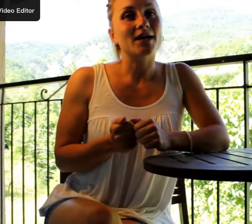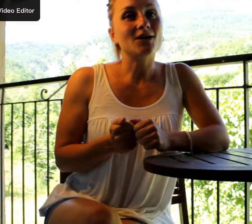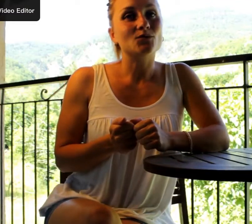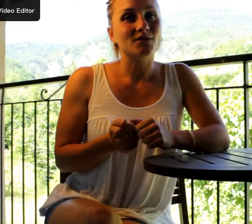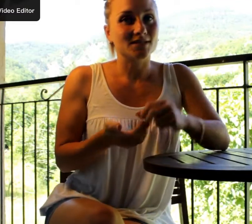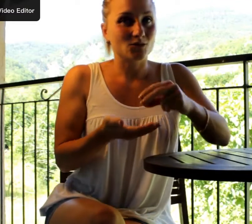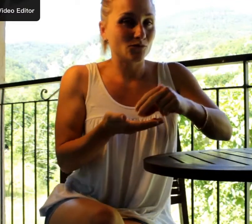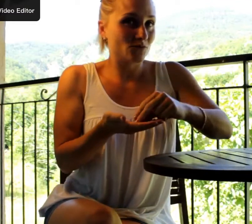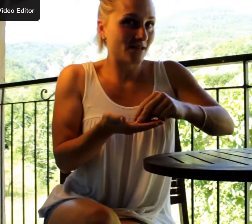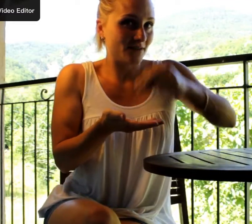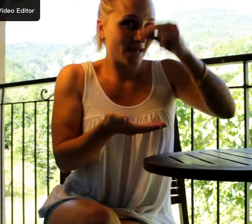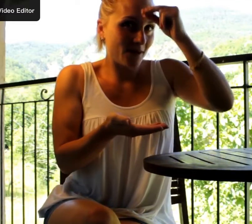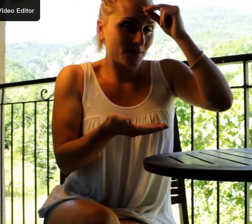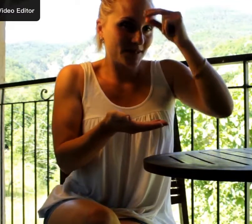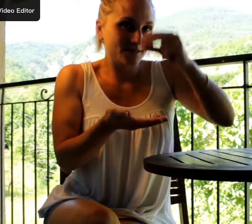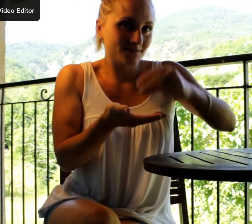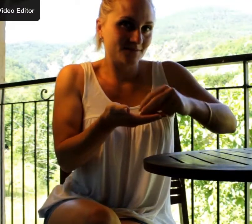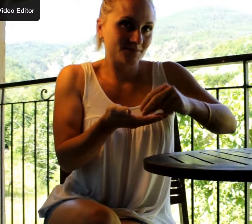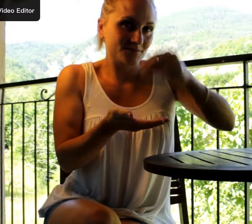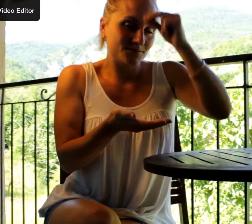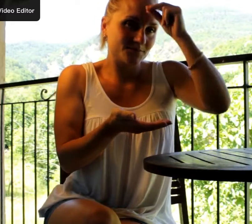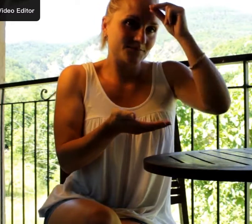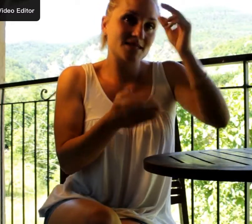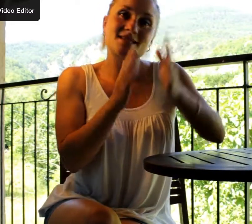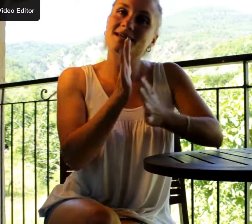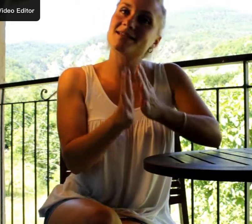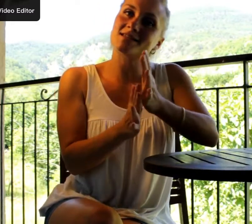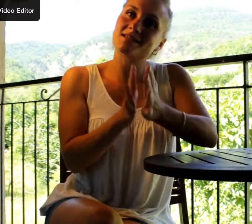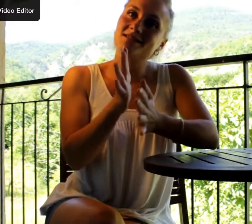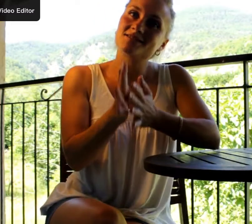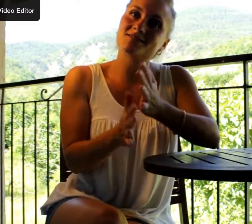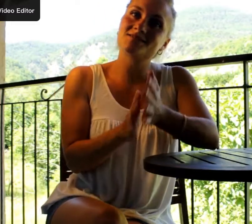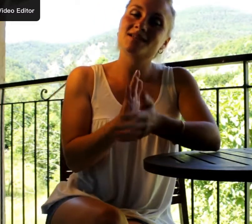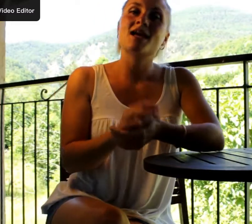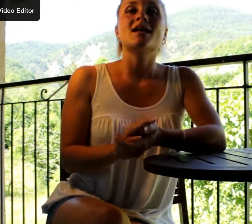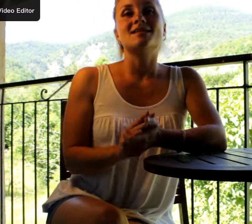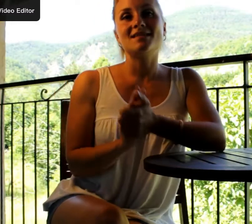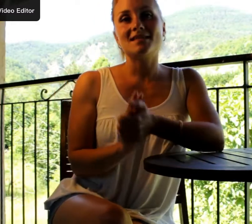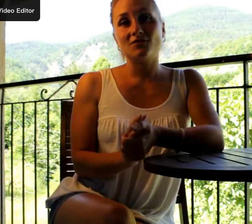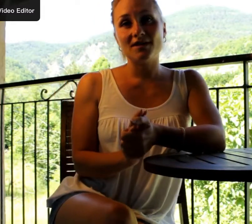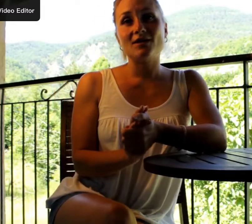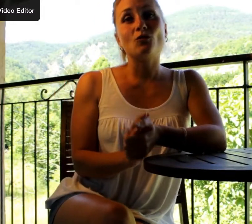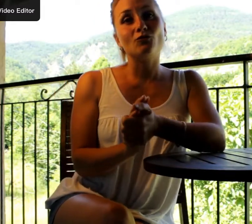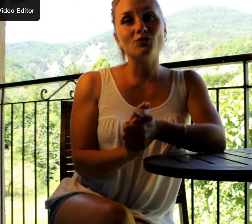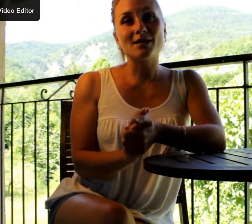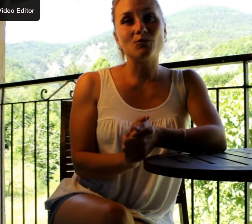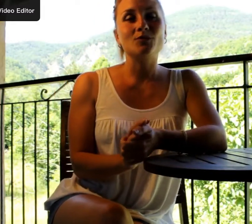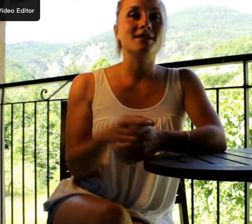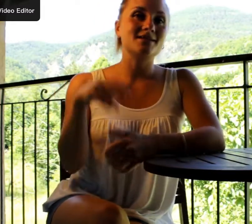raconter que vous avez appris certains signes. Si cette vidéo vous a plu, n'hésitez